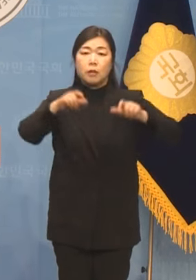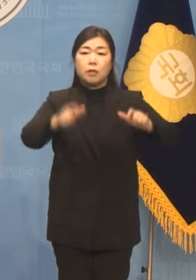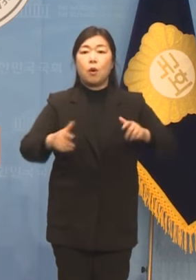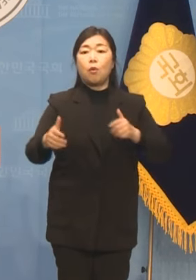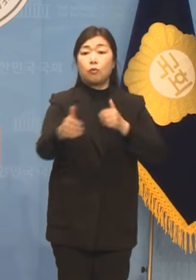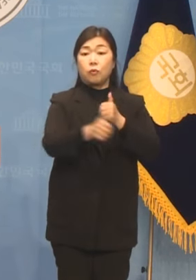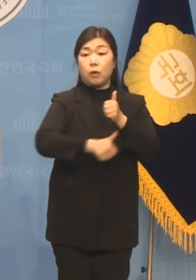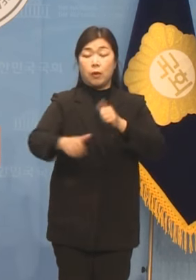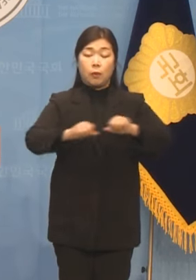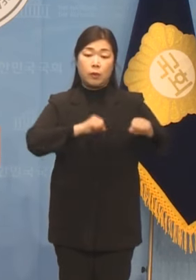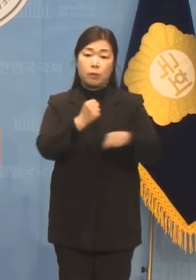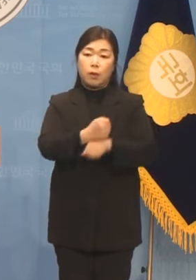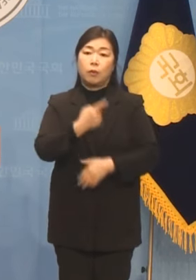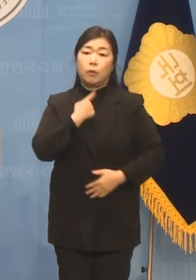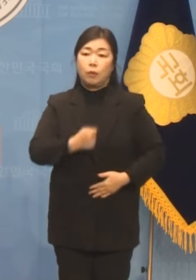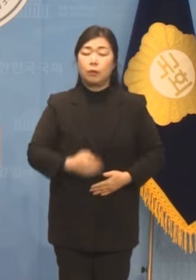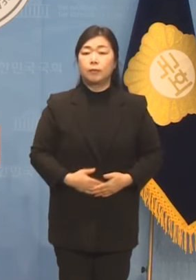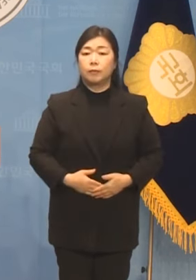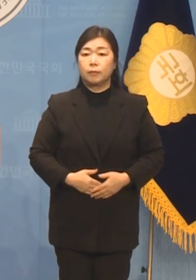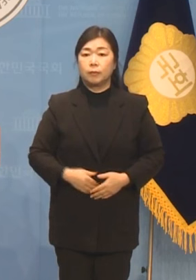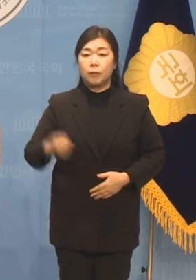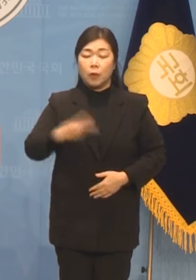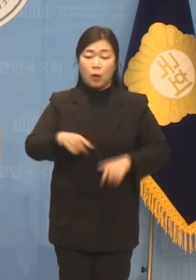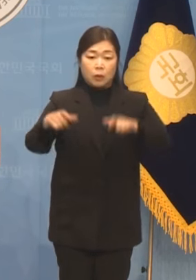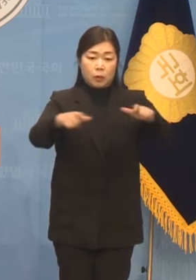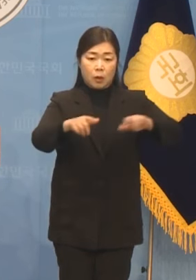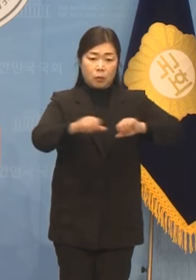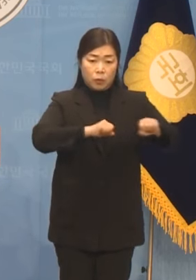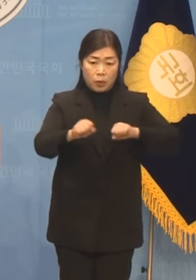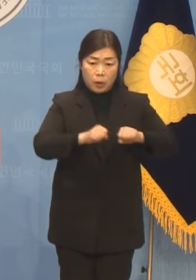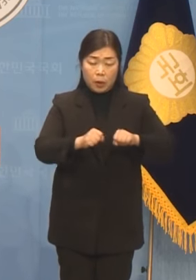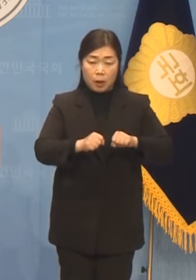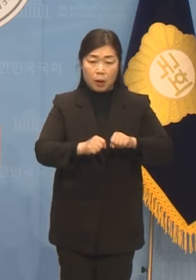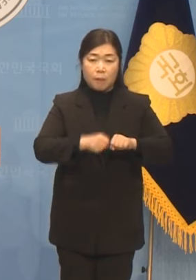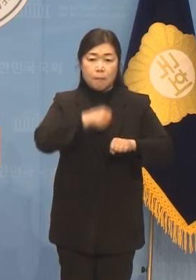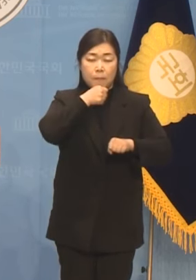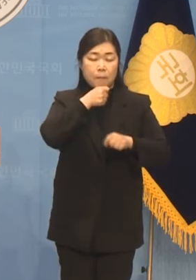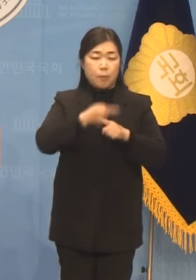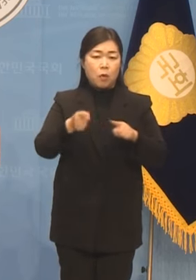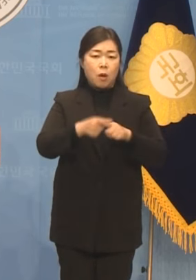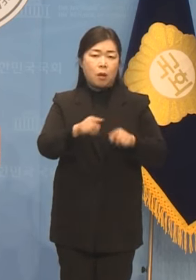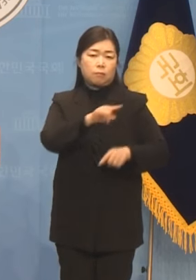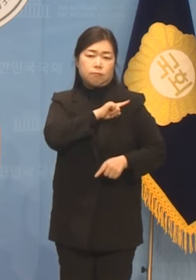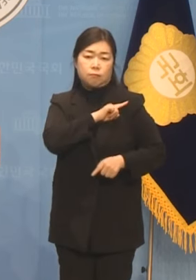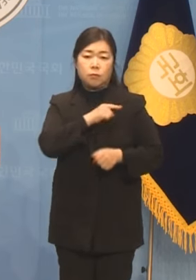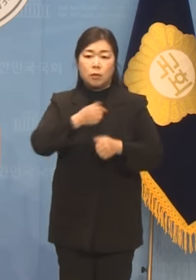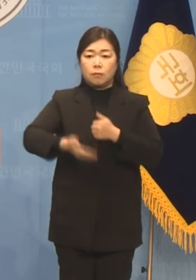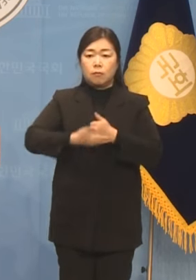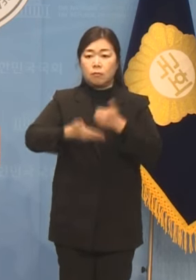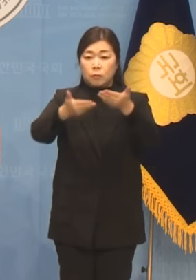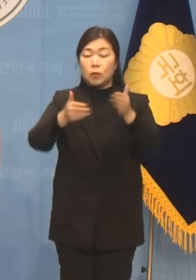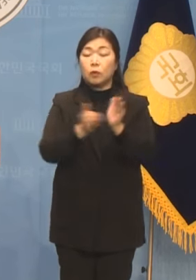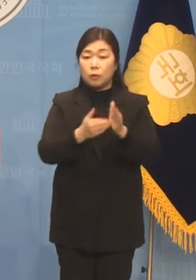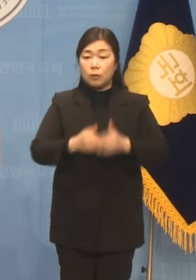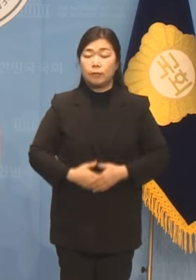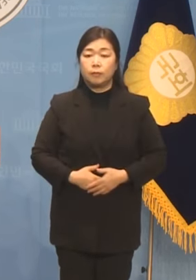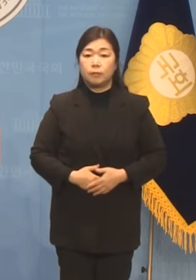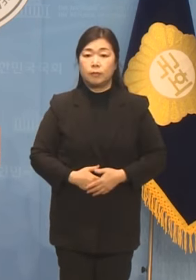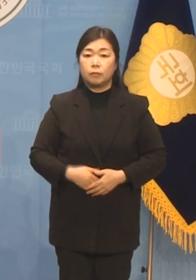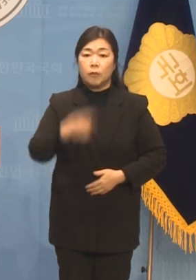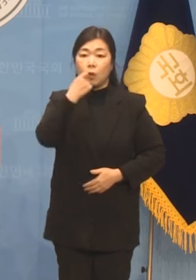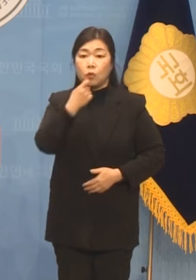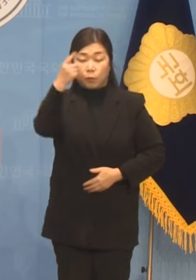이끌었고 1등 지역위원회로 평가받아왔습니다. 촛불항쟁의 선봉에서 싸웠고